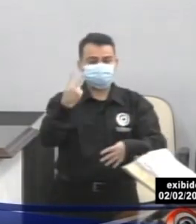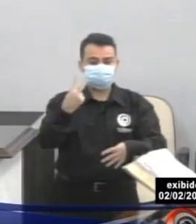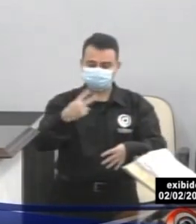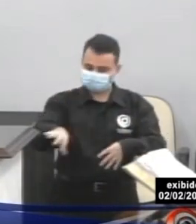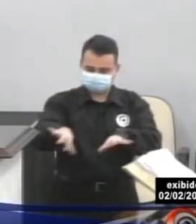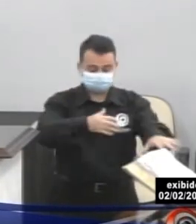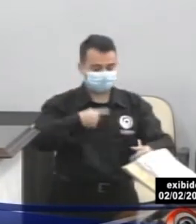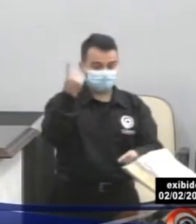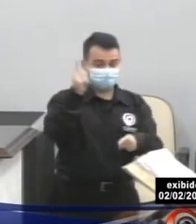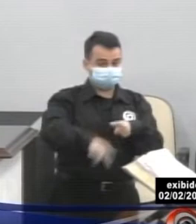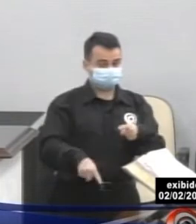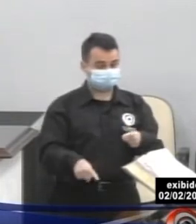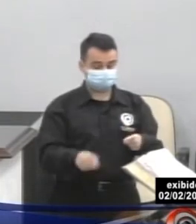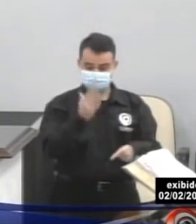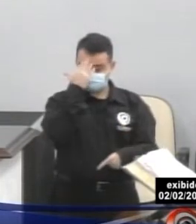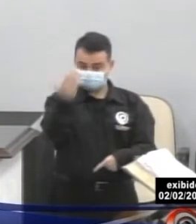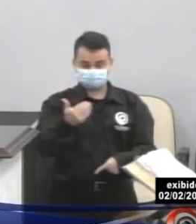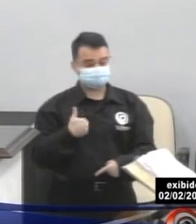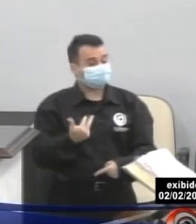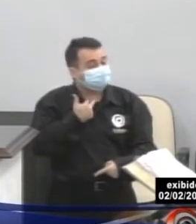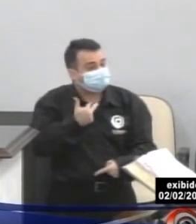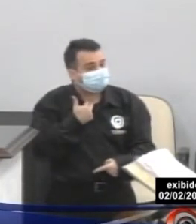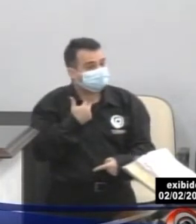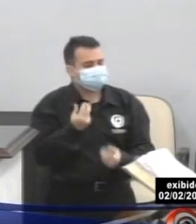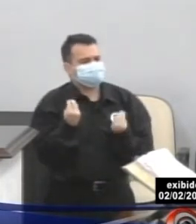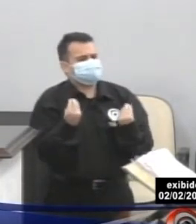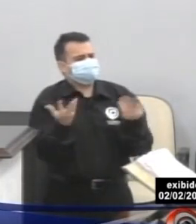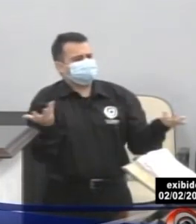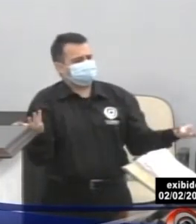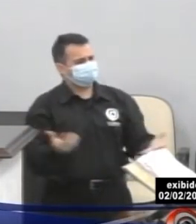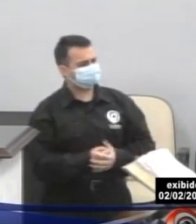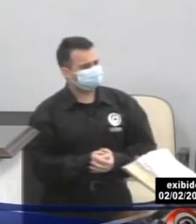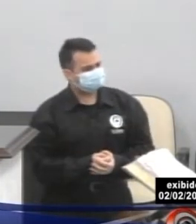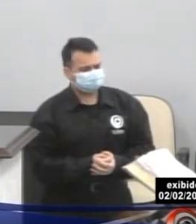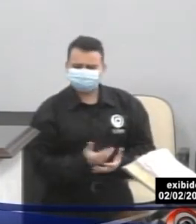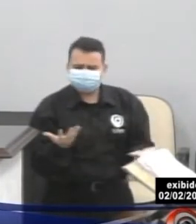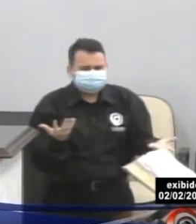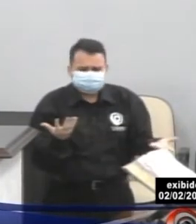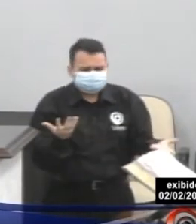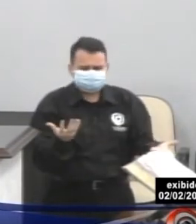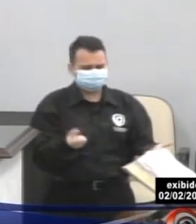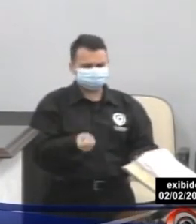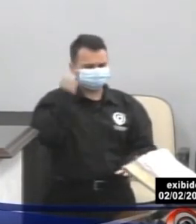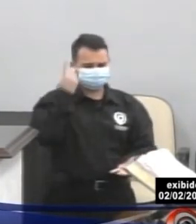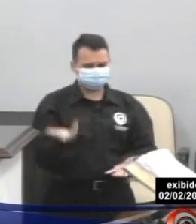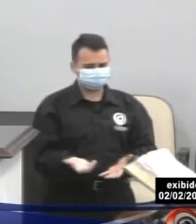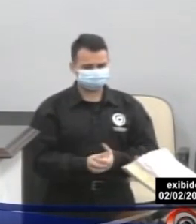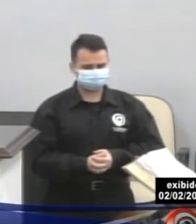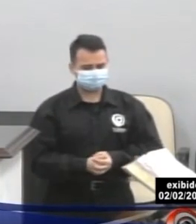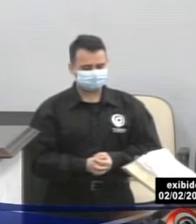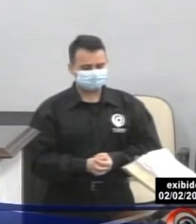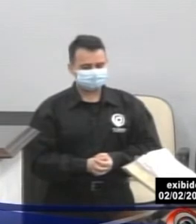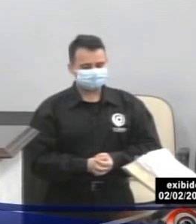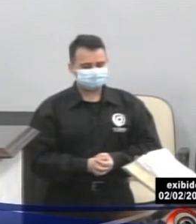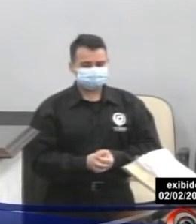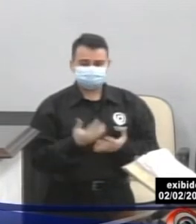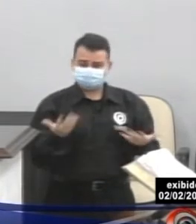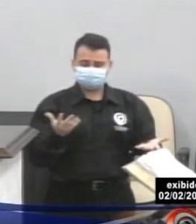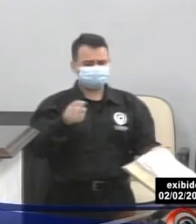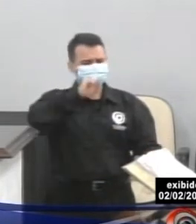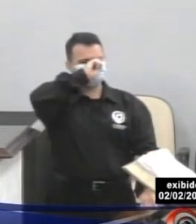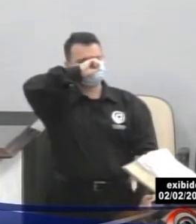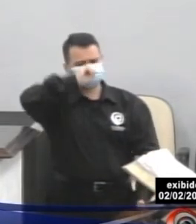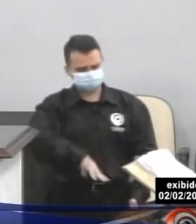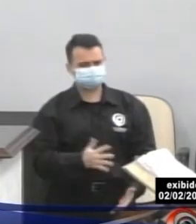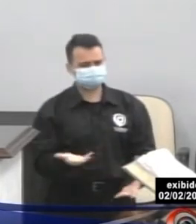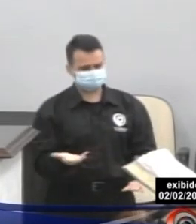da lanchonete, porque não pode ter mesa na calçada? Isso não existe, pessoal. Isso é um abuso.